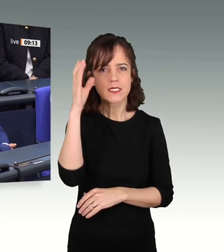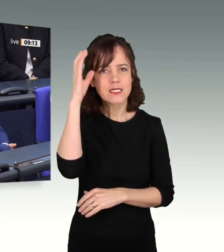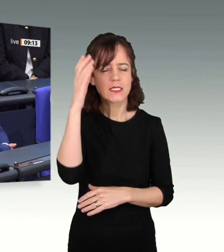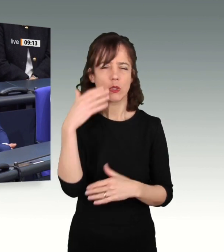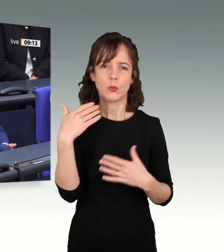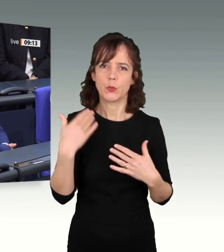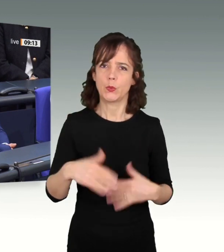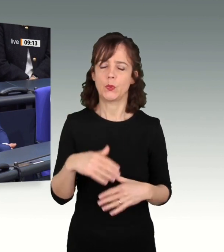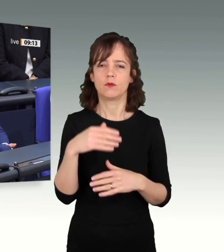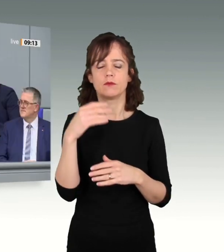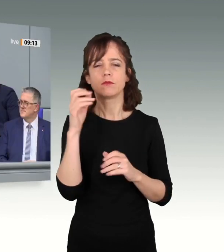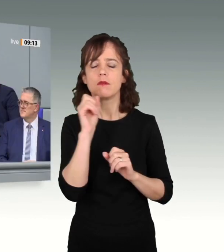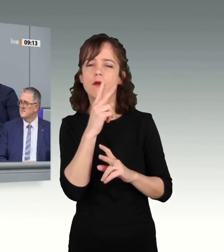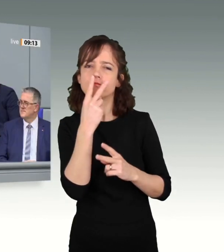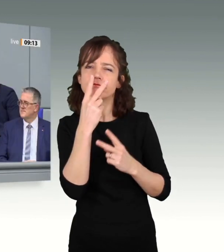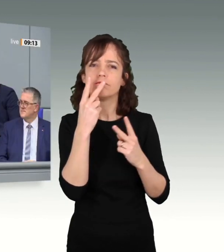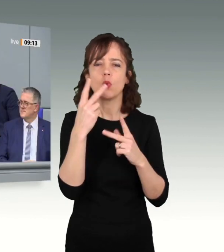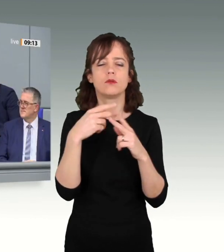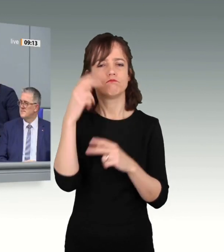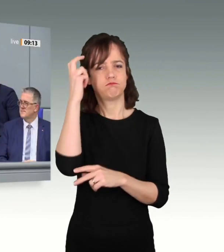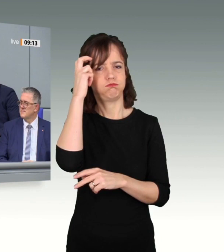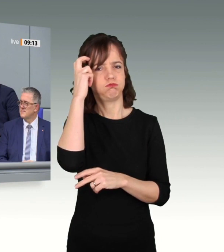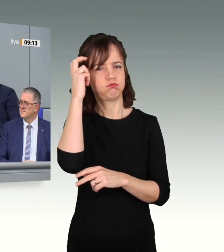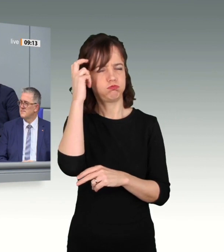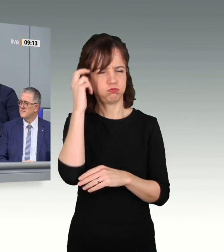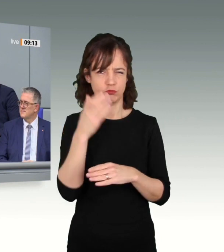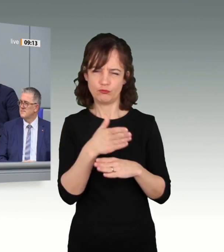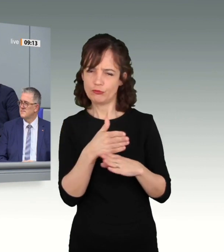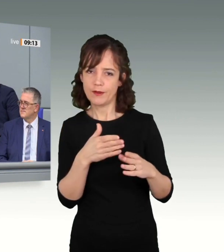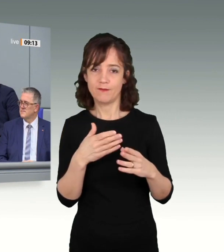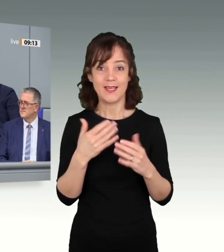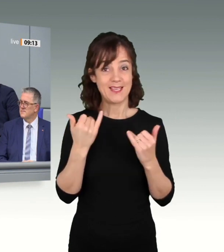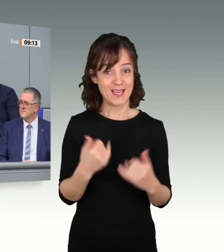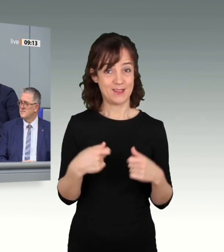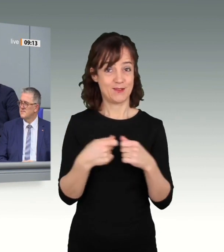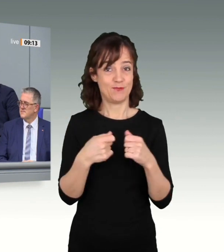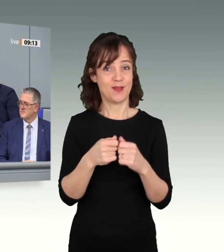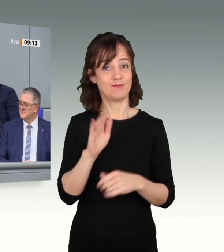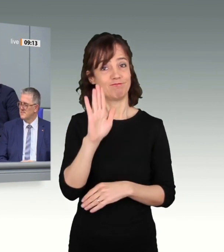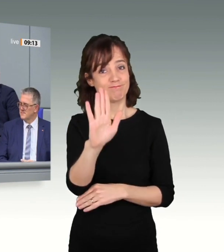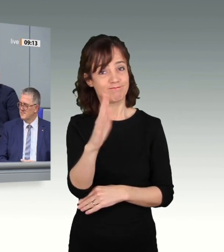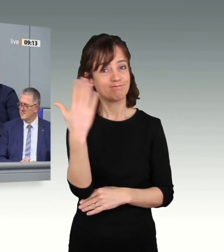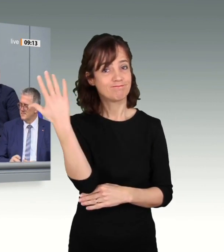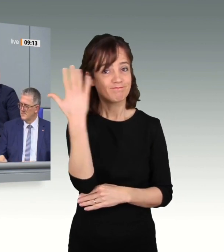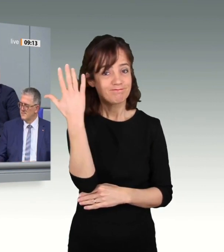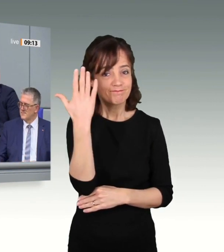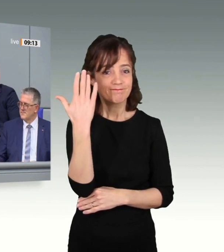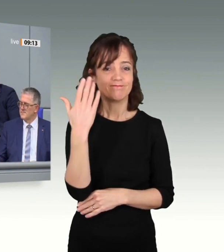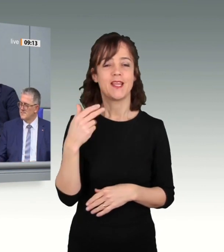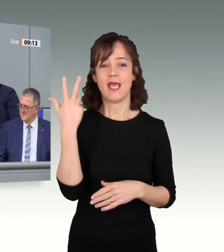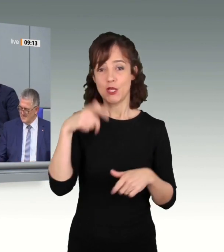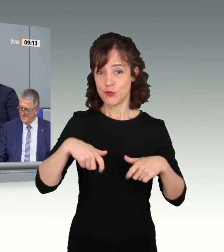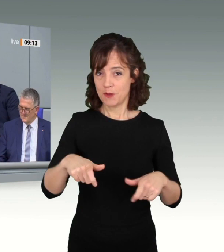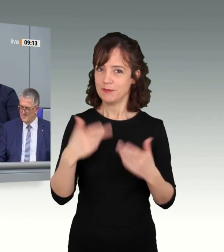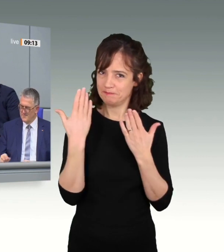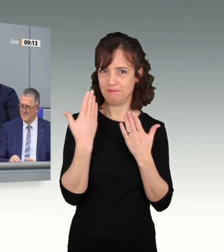Weitsicht und Ihrem intellektuellen Scharfsinn. Wir sind jetzt gespannt auf Ihre Ausführungen. Herr Schäuble, Sie haben das